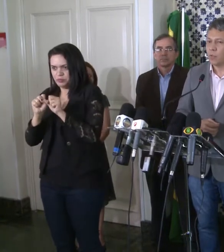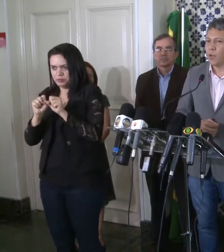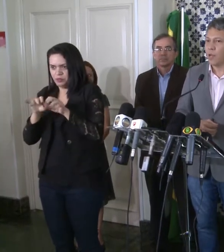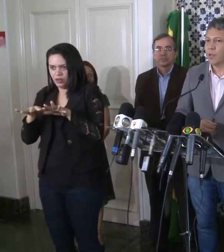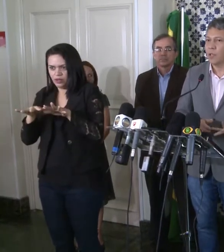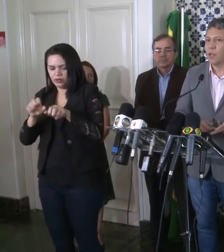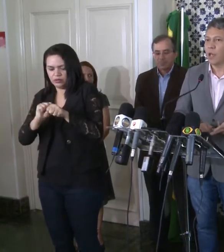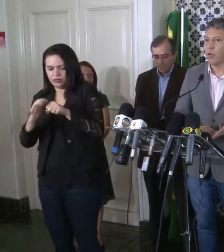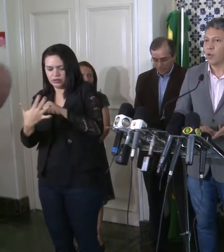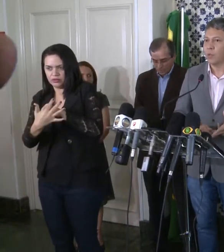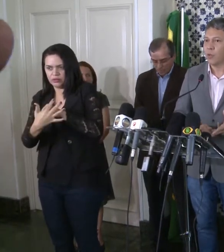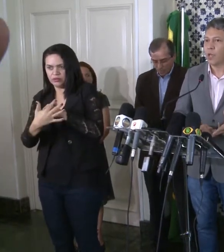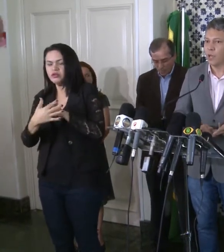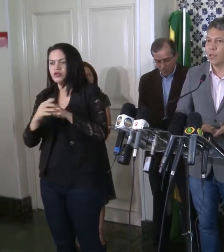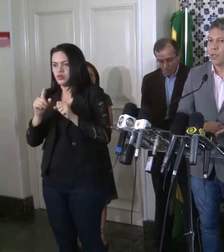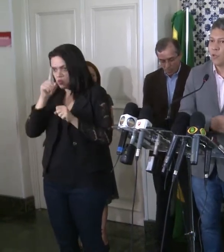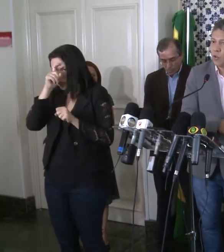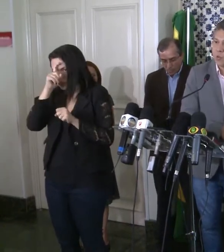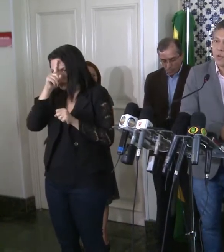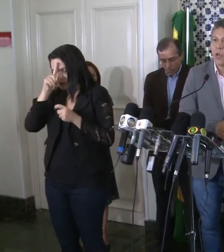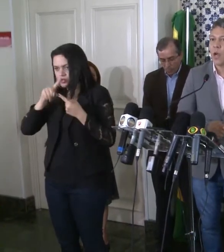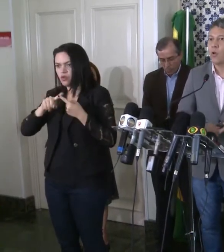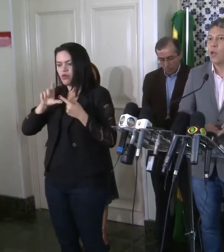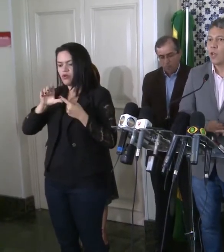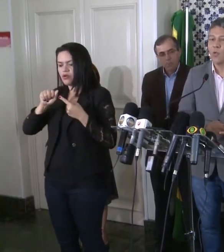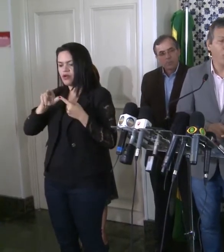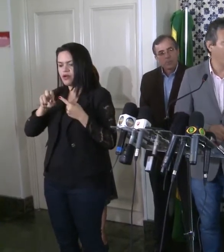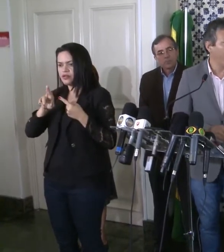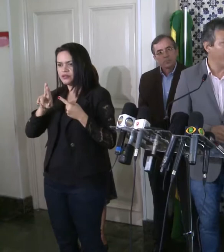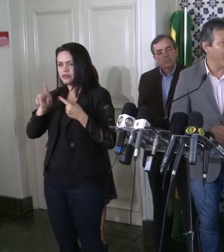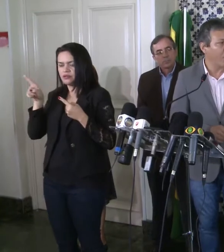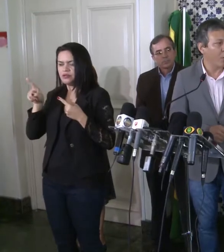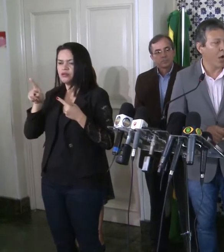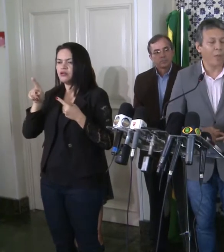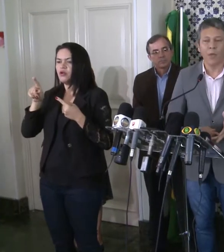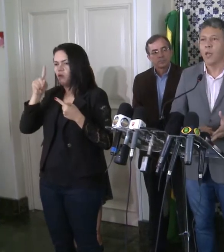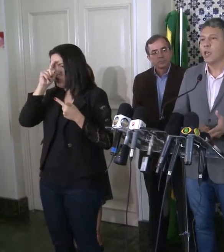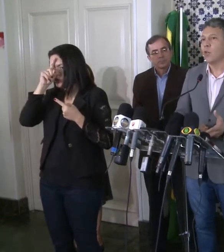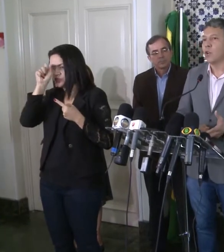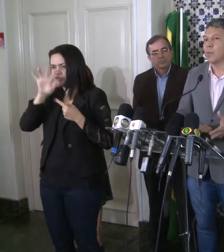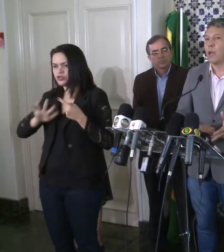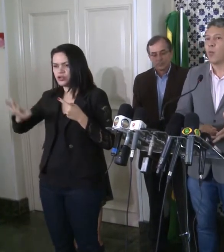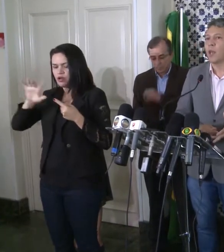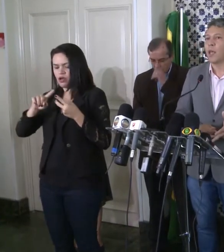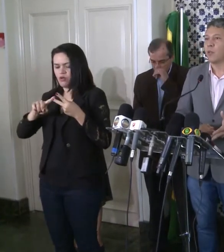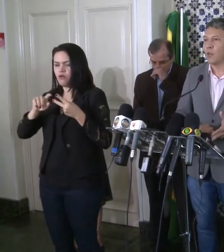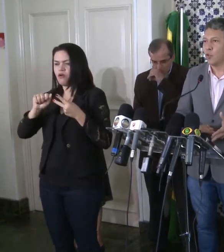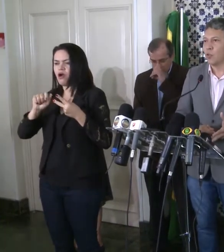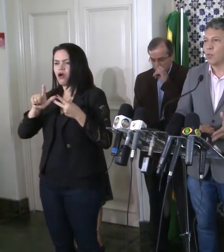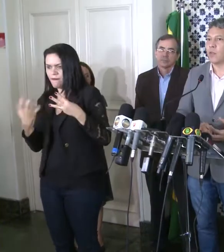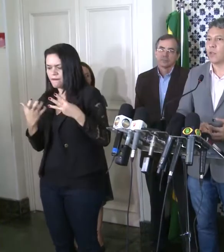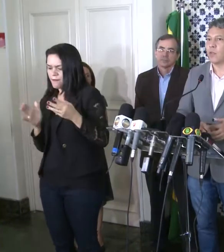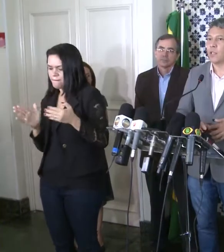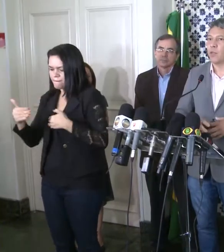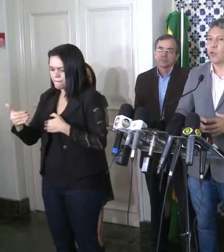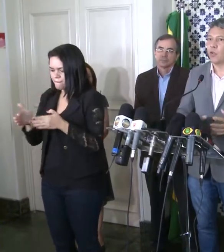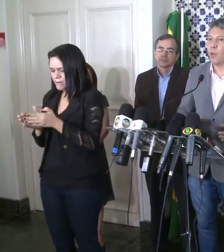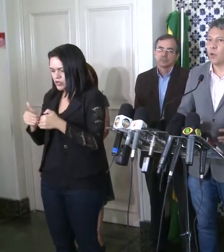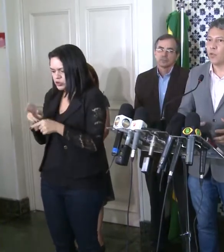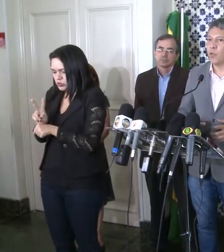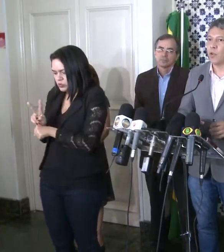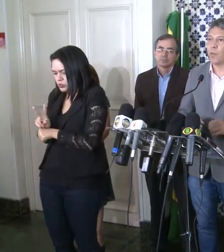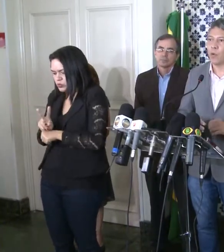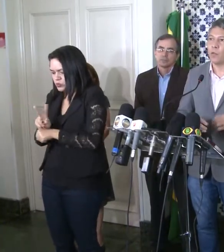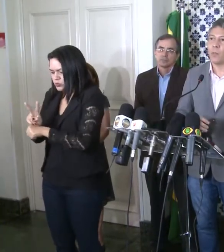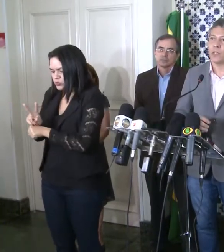hospitais de câncer, que é o hospital de câncer antigo Hospital Geral, e o Aldenura Belo, em Moab, e o Hospital Materno-Infantil. Então, vai ser feita